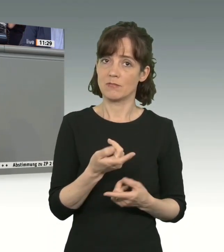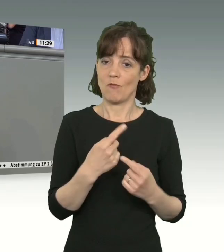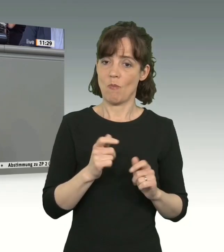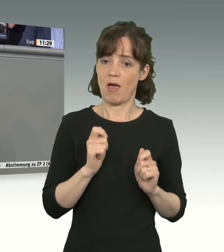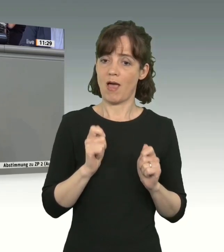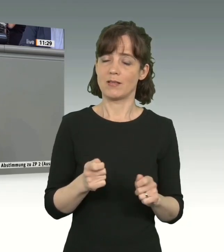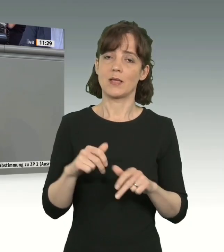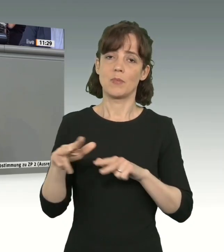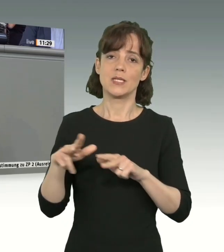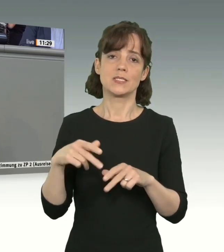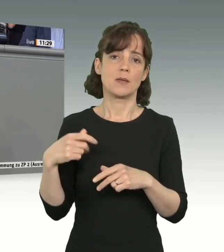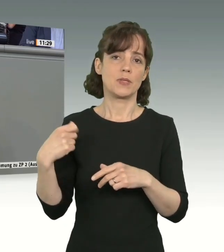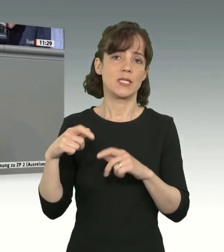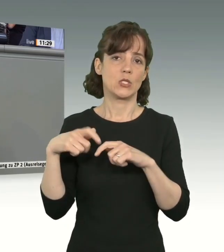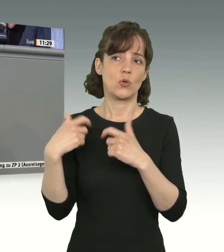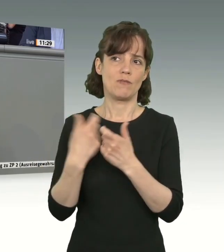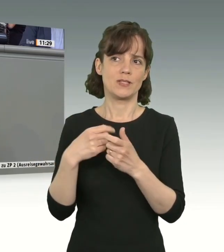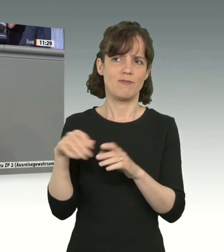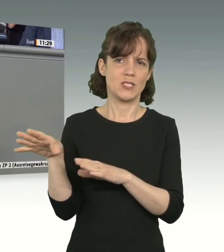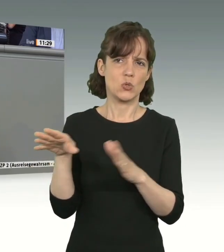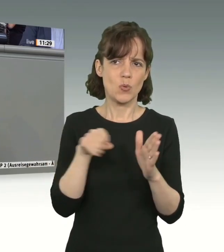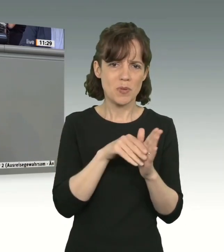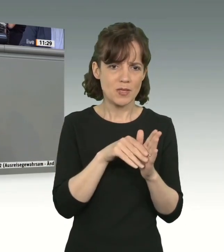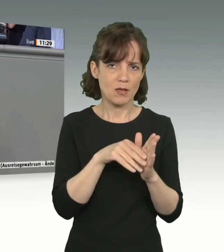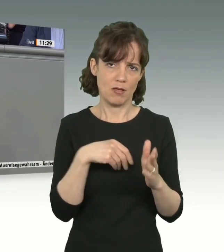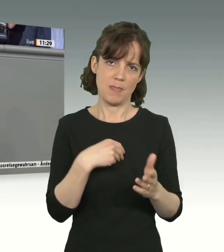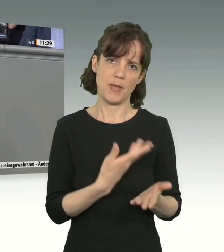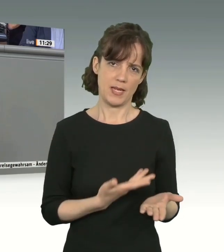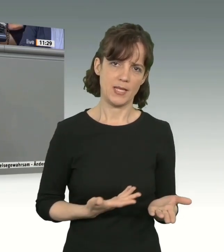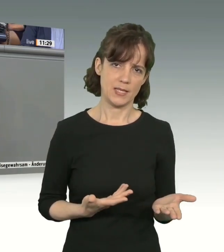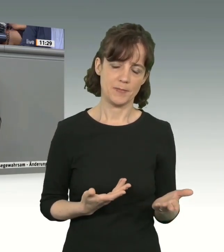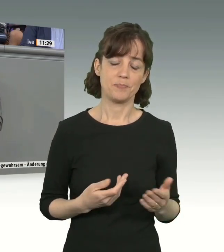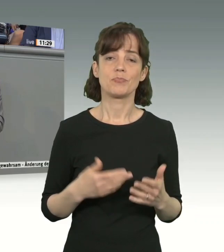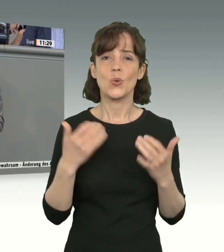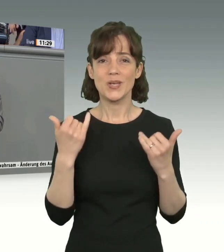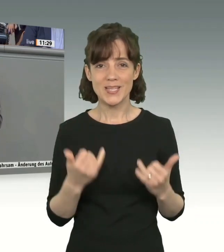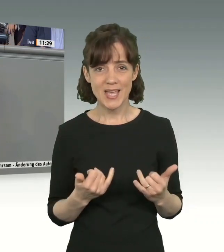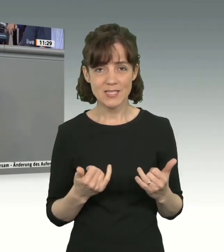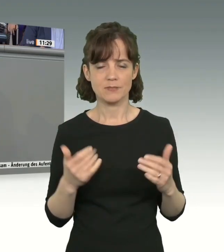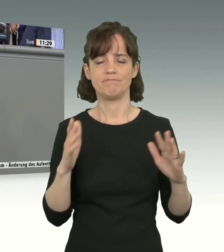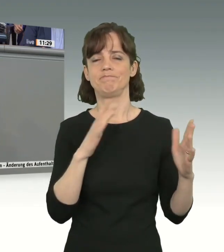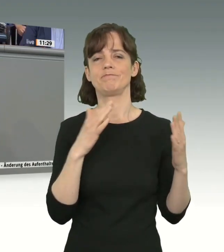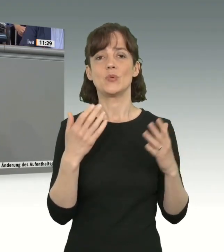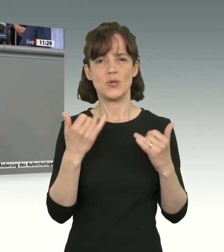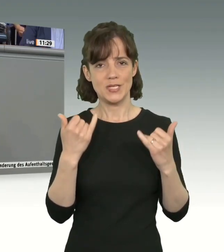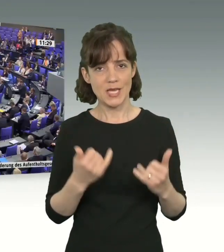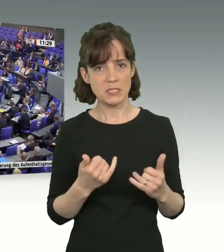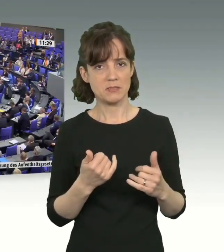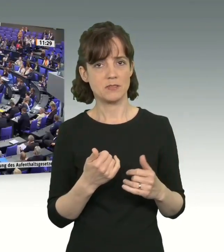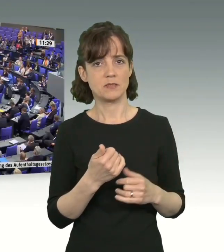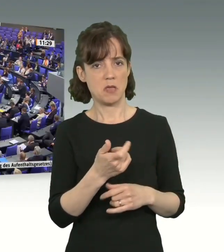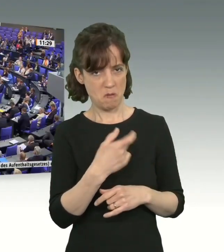Ministerpräsidentenkonferenz kopiert haben. Das ist peinlich. Und jetzt können Sie uns, jetzt können Sie uns ja einmal wieder